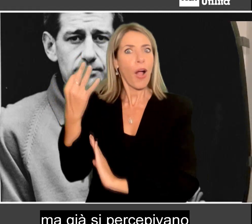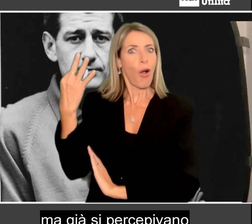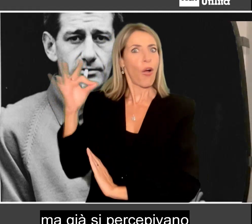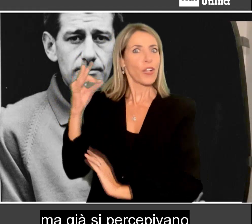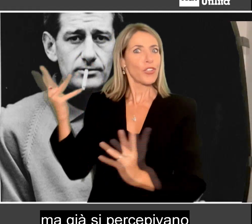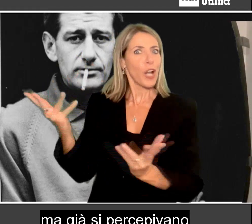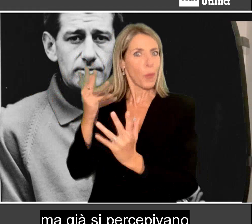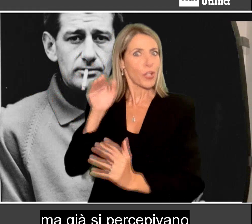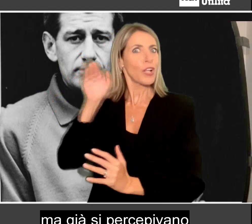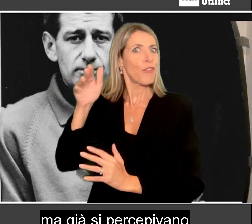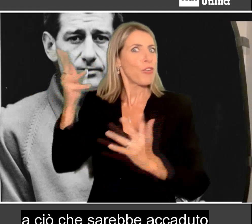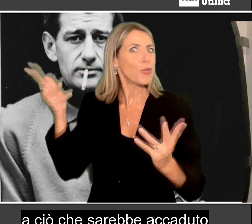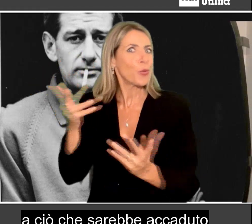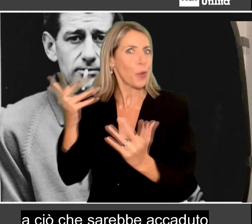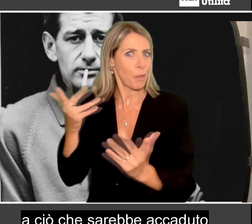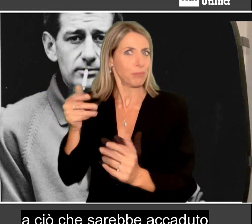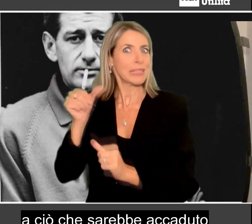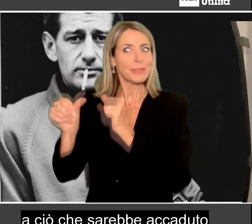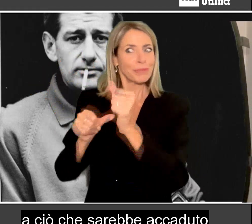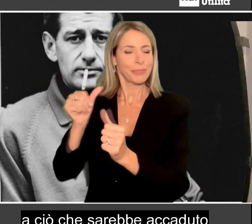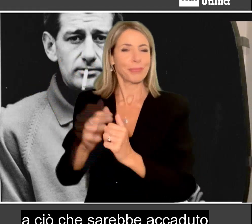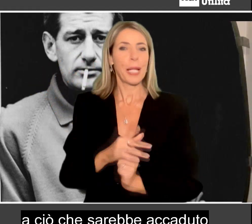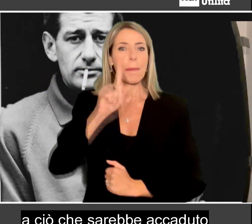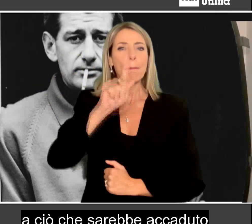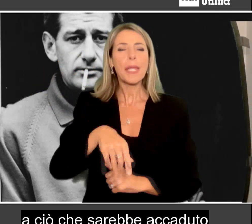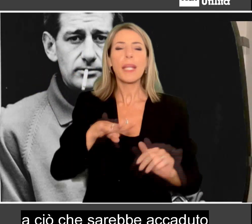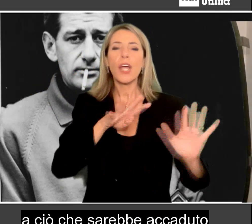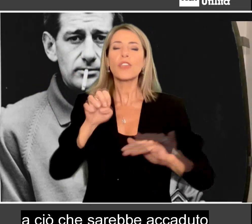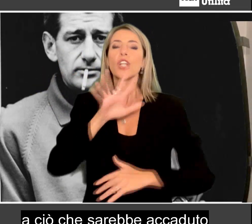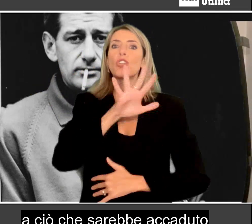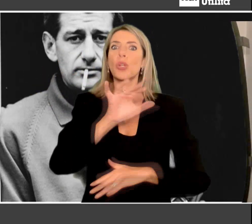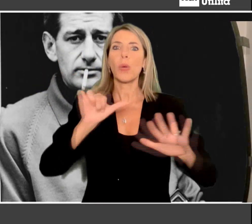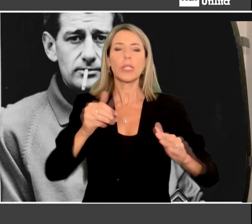percepivano occasionali accenni a ciò che sarebbe accaduto in seguito.